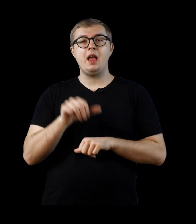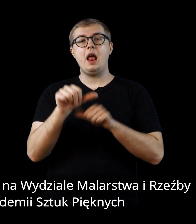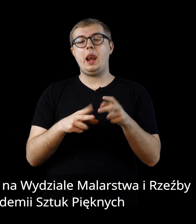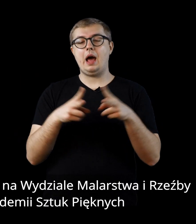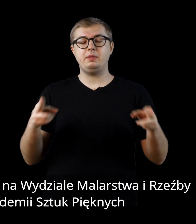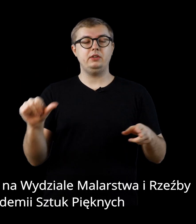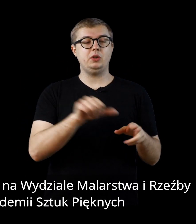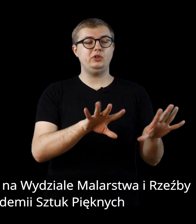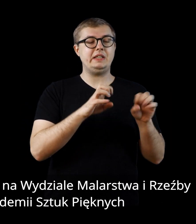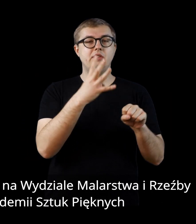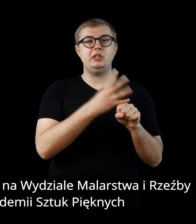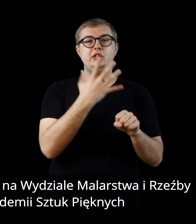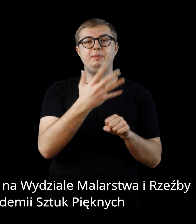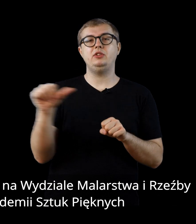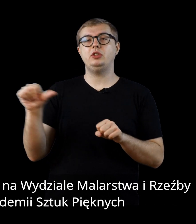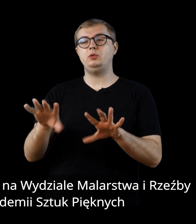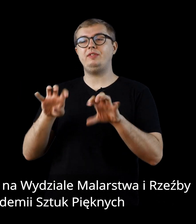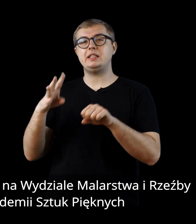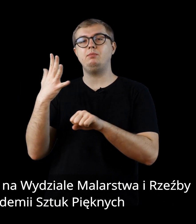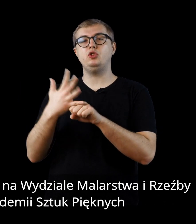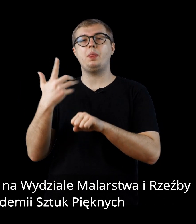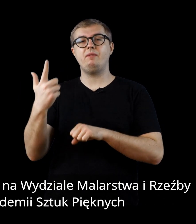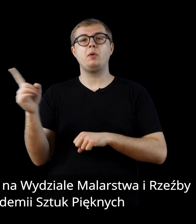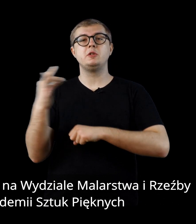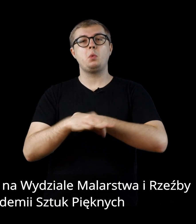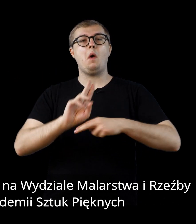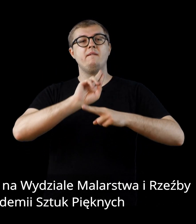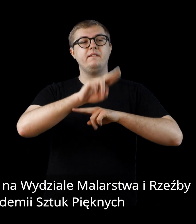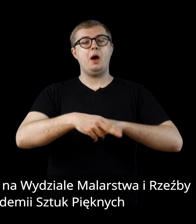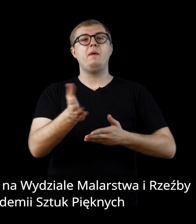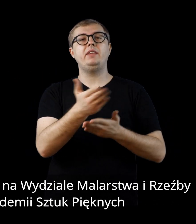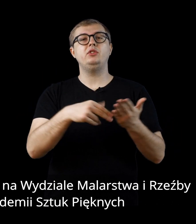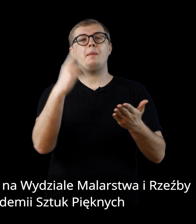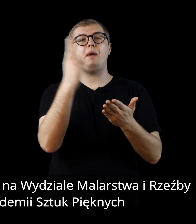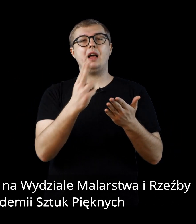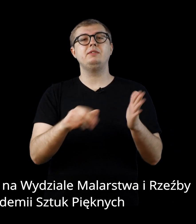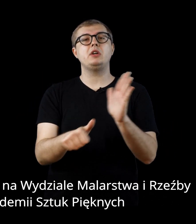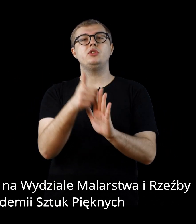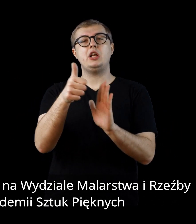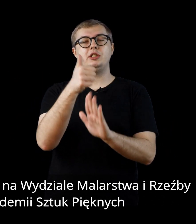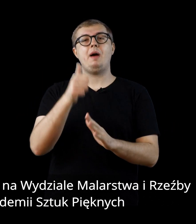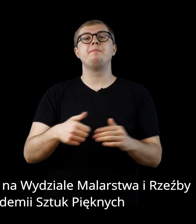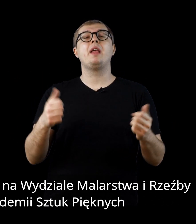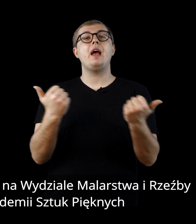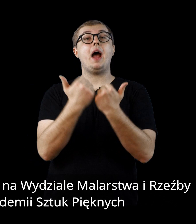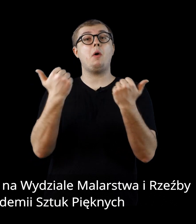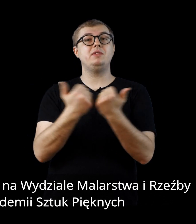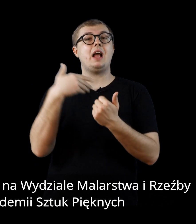W latach 1945-1952 studiował na Wydziale Malarstwa i Rzeźby Krakowskiej